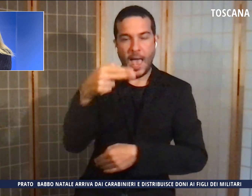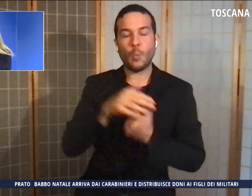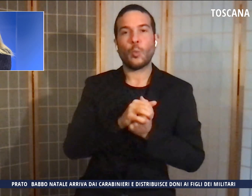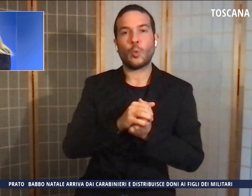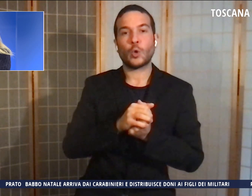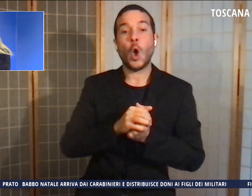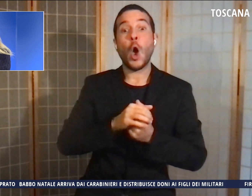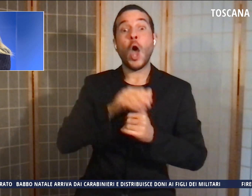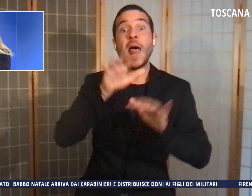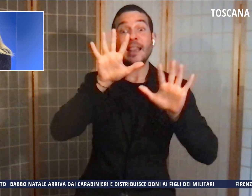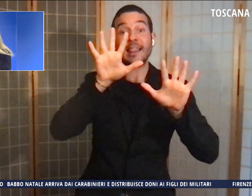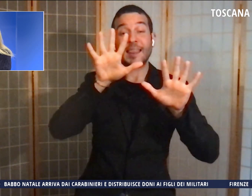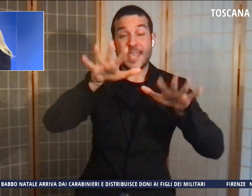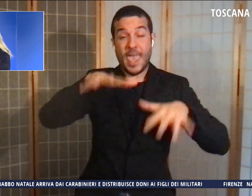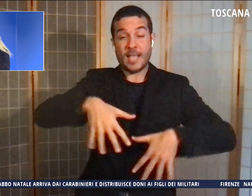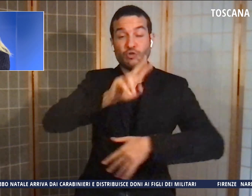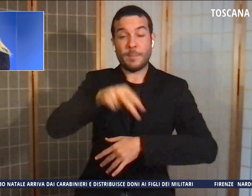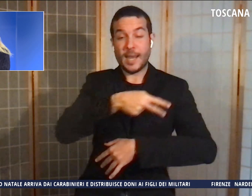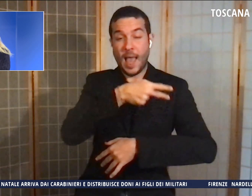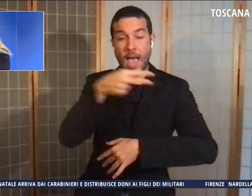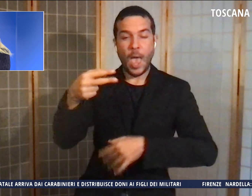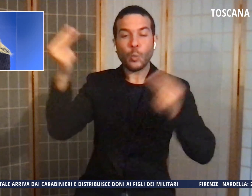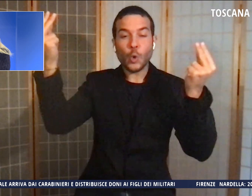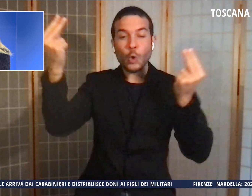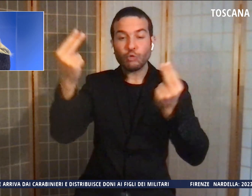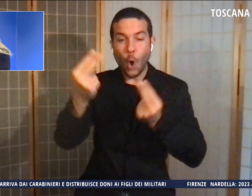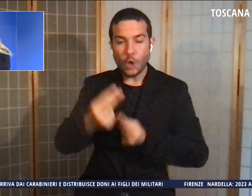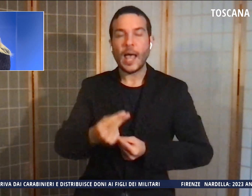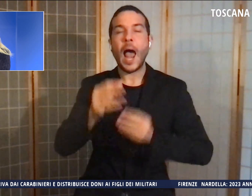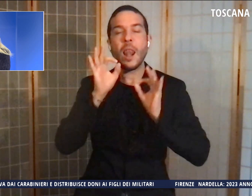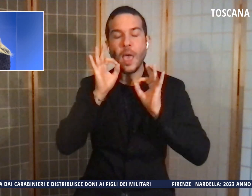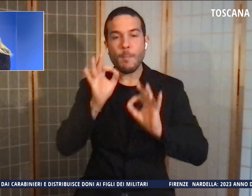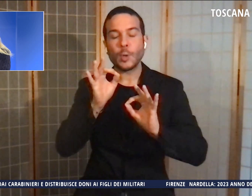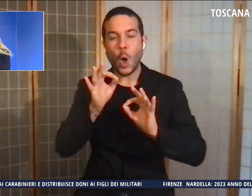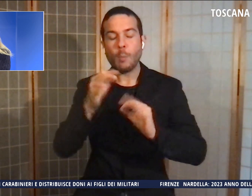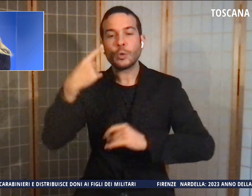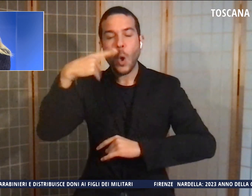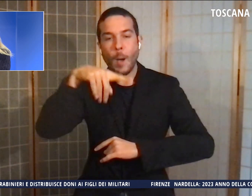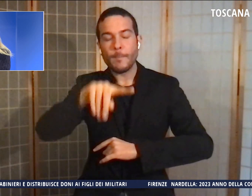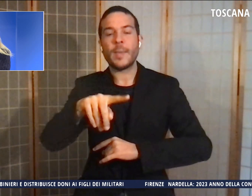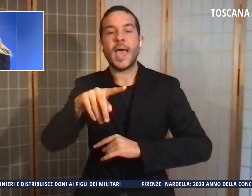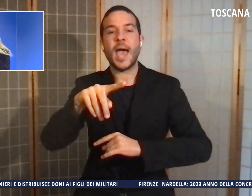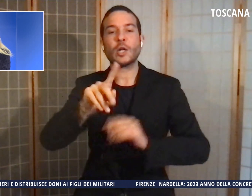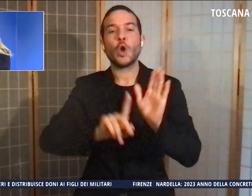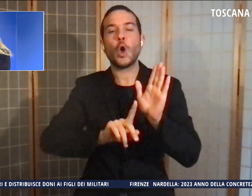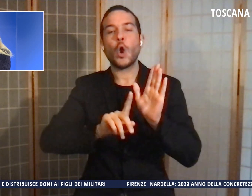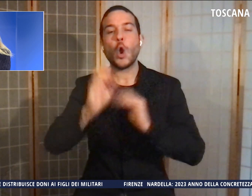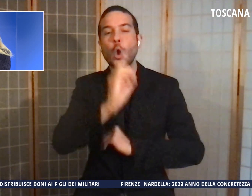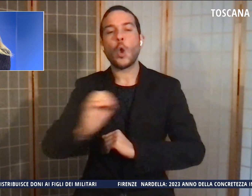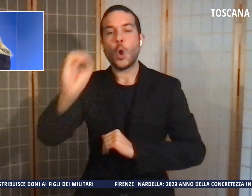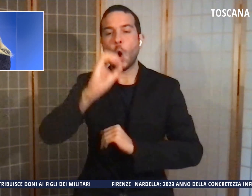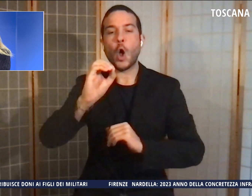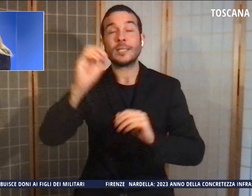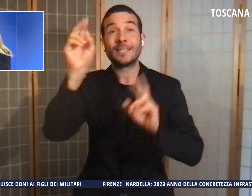euro totali sono stati stabiliti anche a favore dell'Ordine Nazionale dei Giornalisti e all